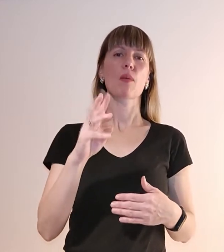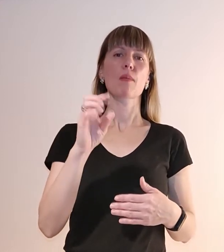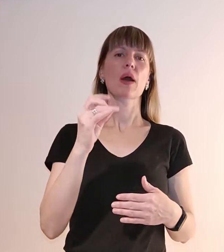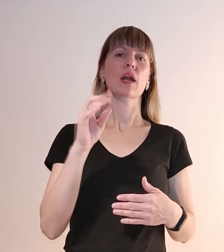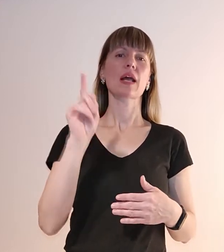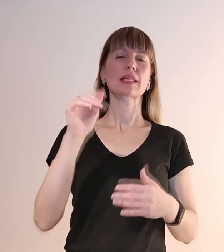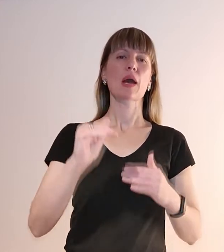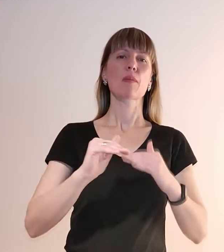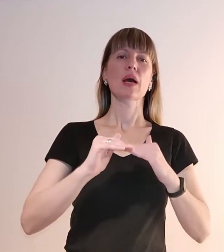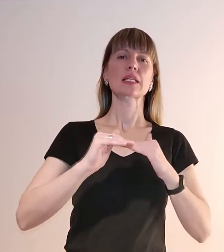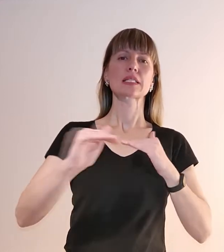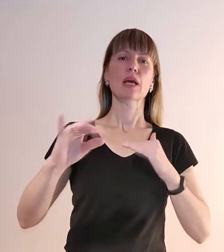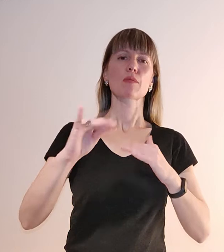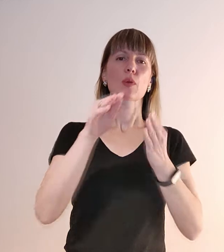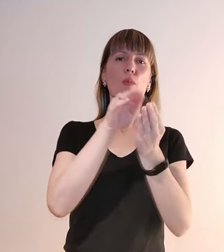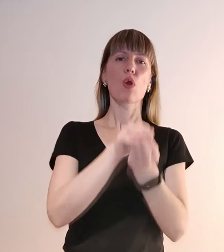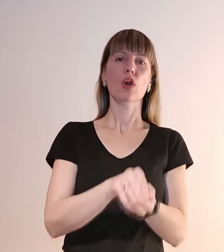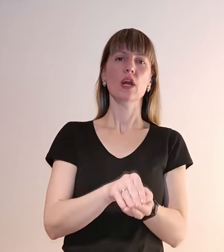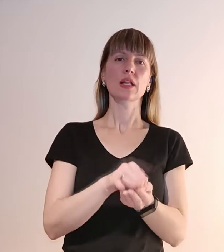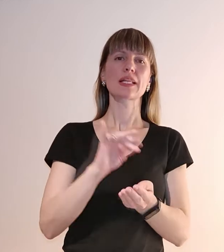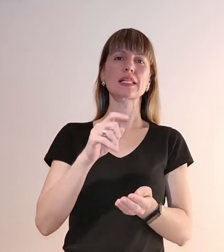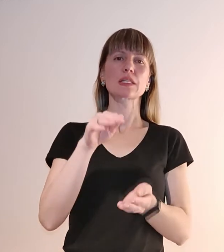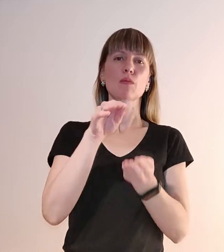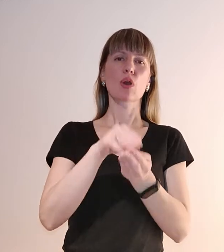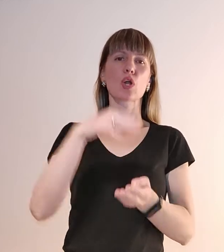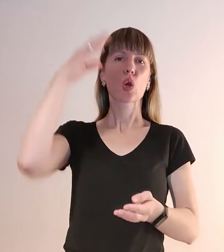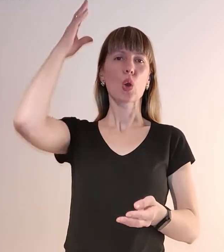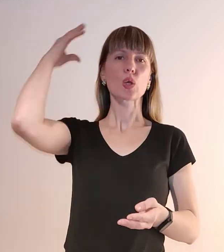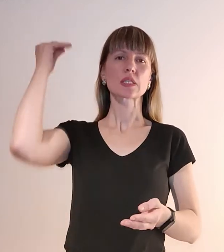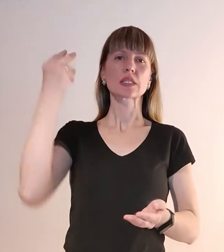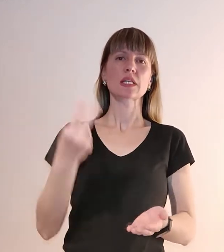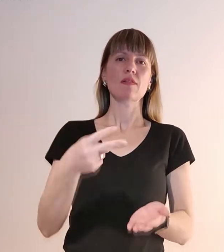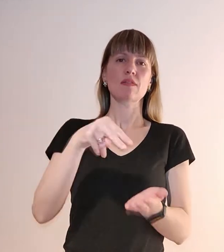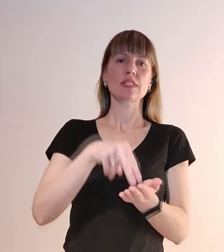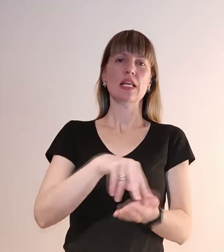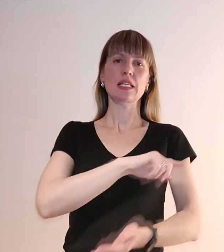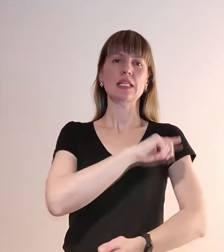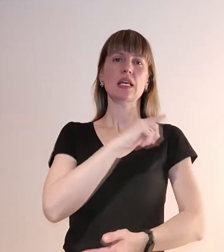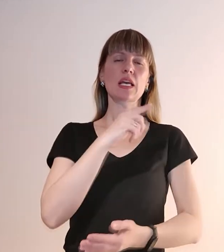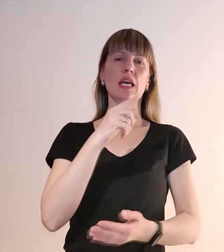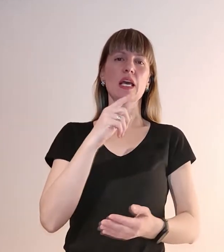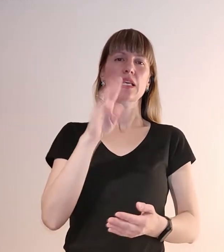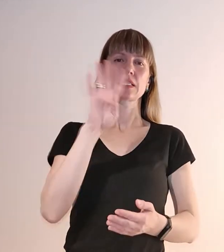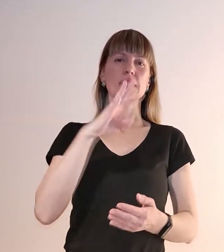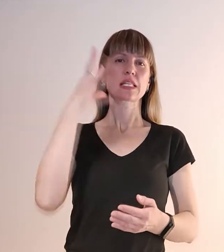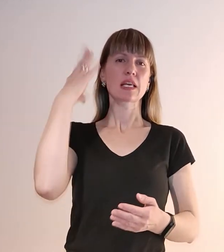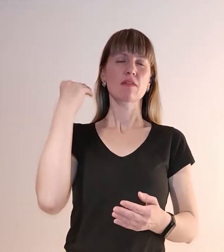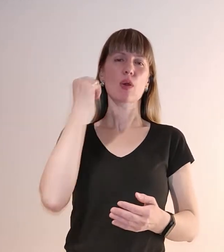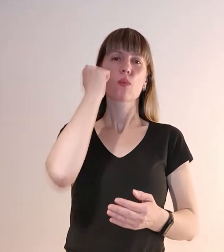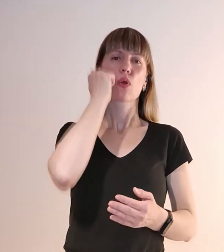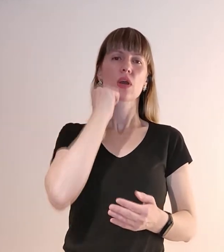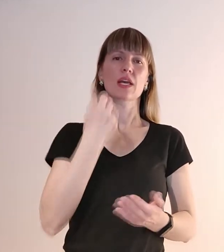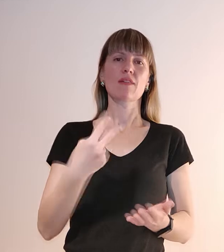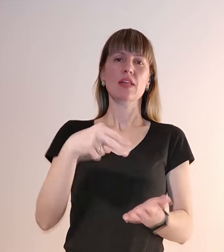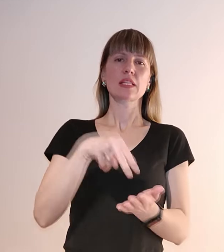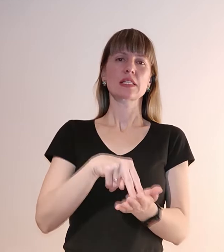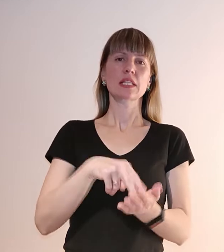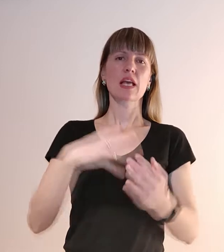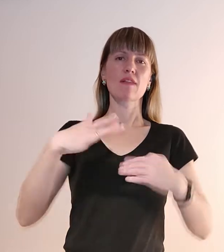степі могила. Із могили козак стає свівий, похилий. Стає сам у ночі і